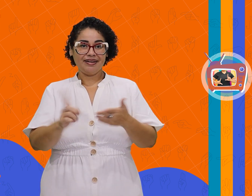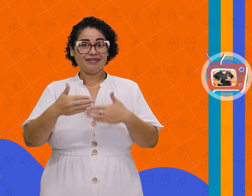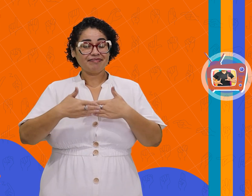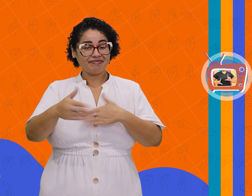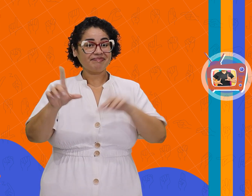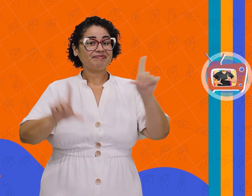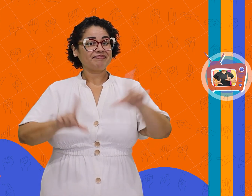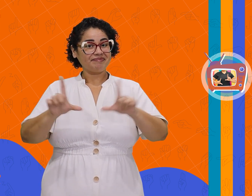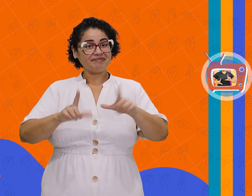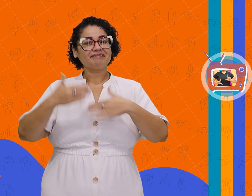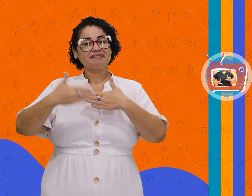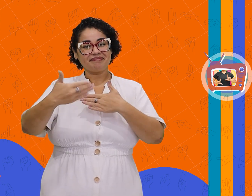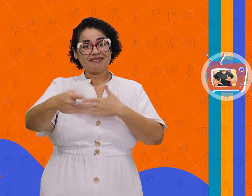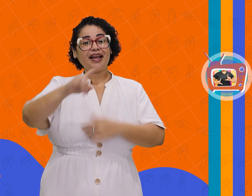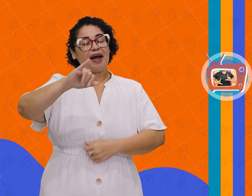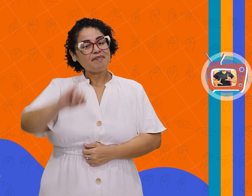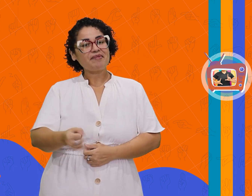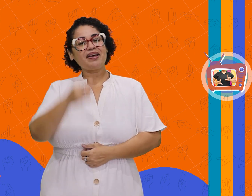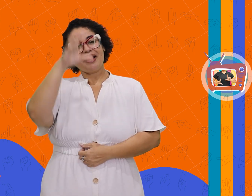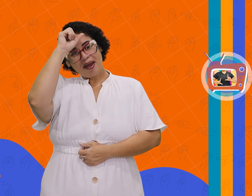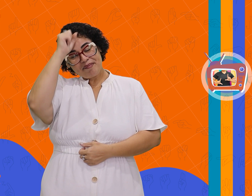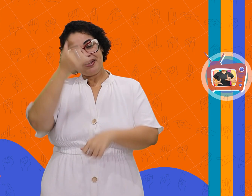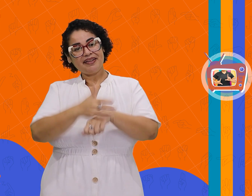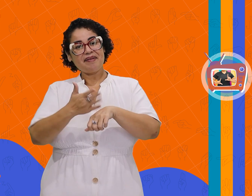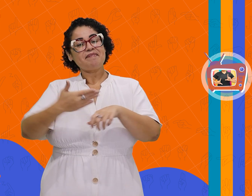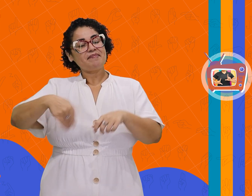próximos programas para que aprendam mais conosco.